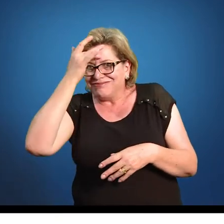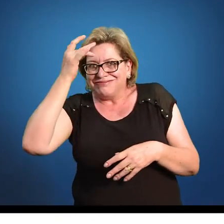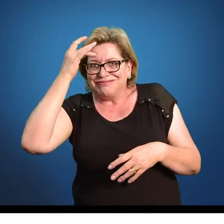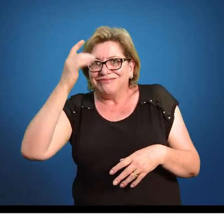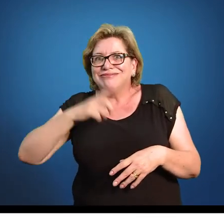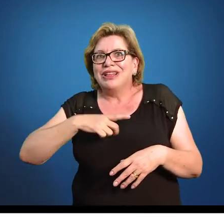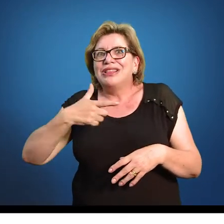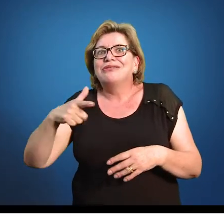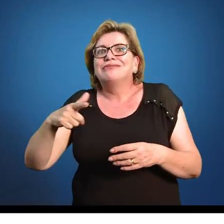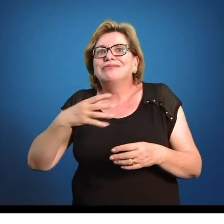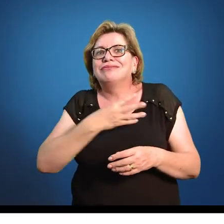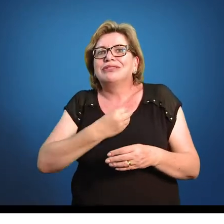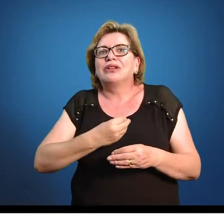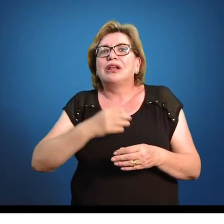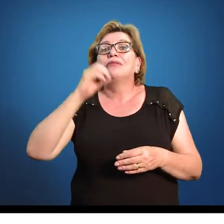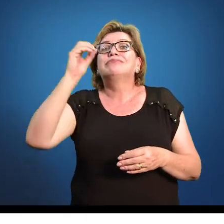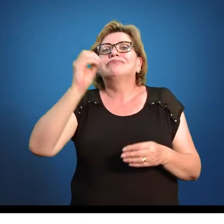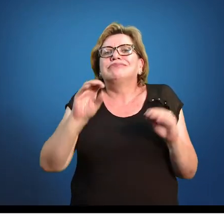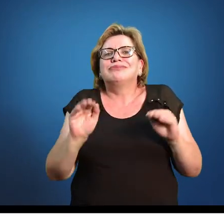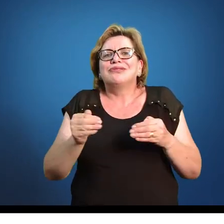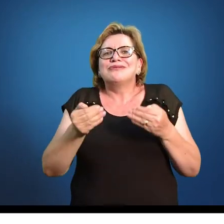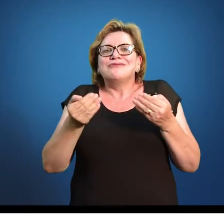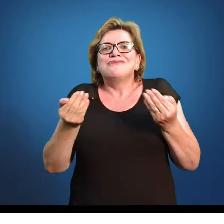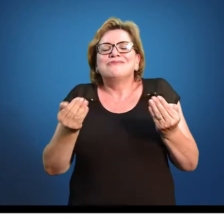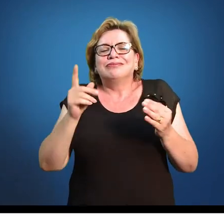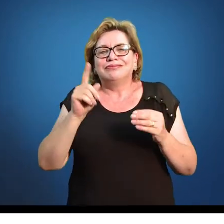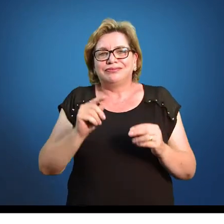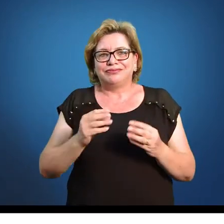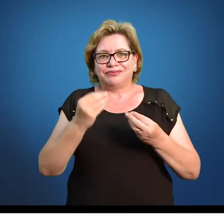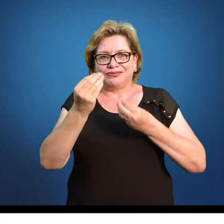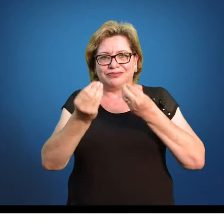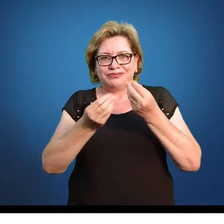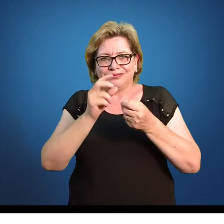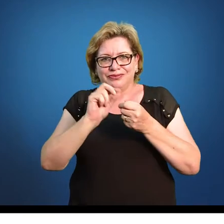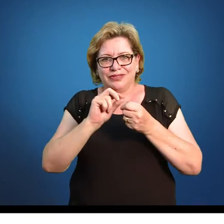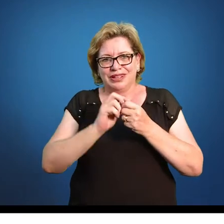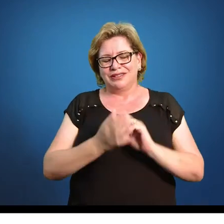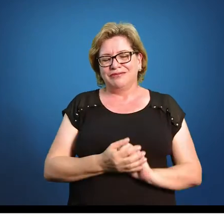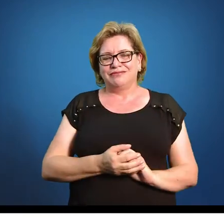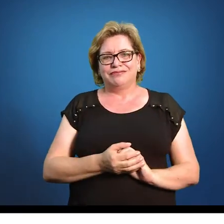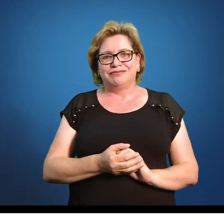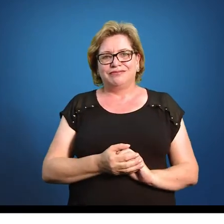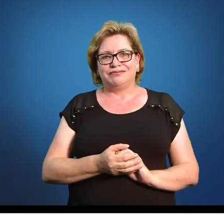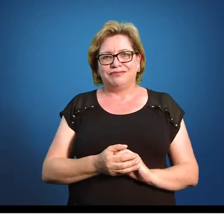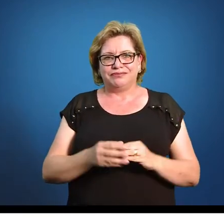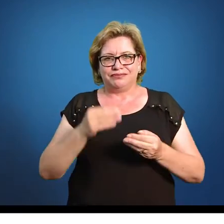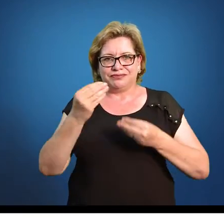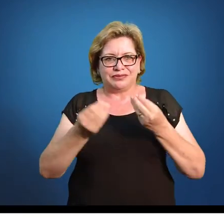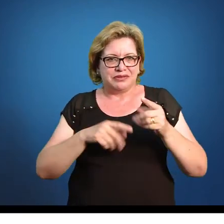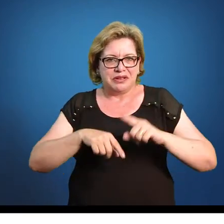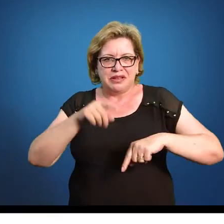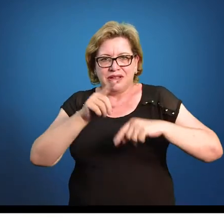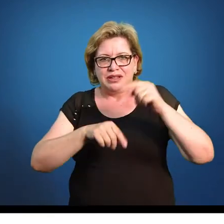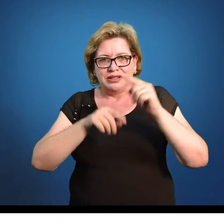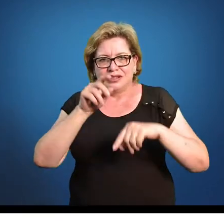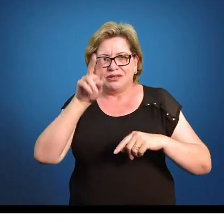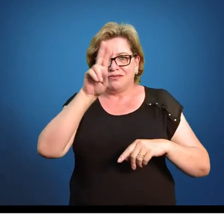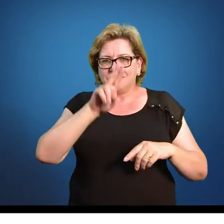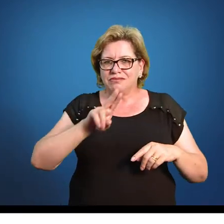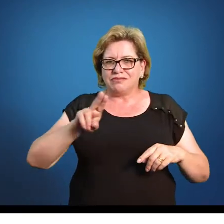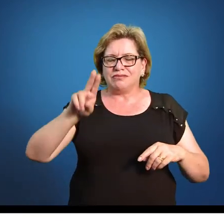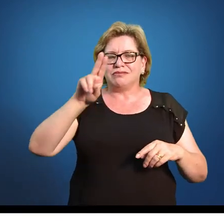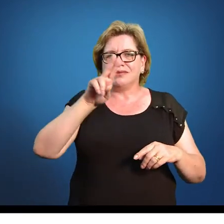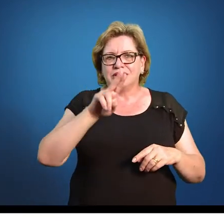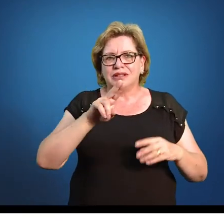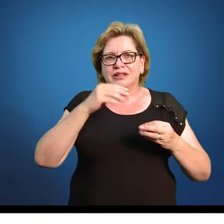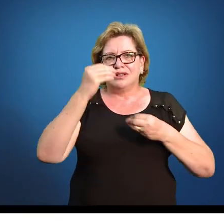representa percentualmente. Quanto isso representa? Como é que eu faço essa transição? Em qualquer material você vai ter uma fórmula para